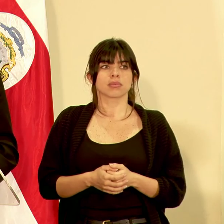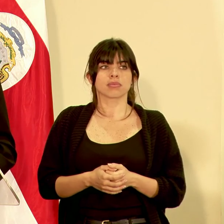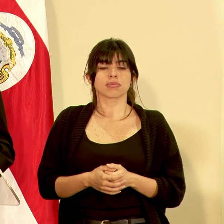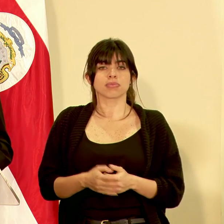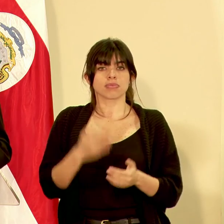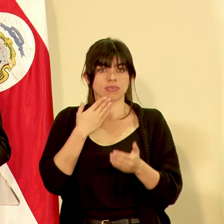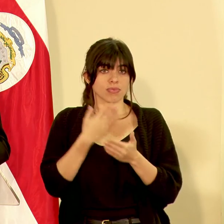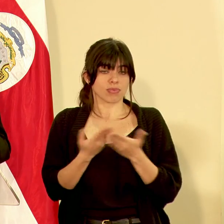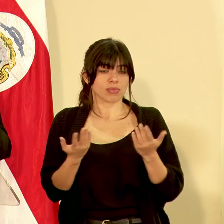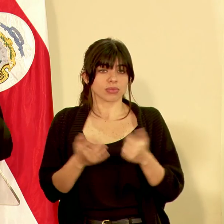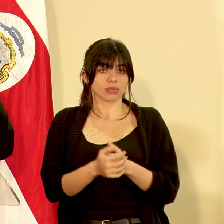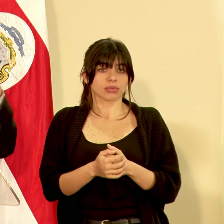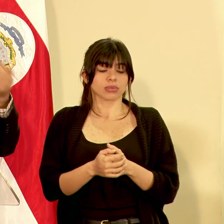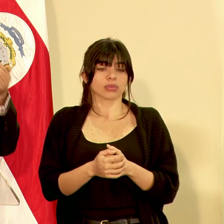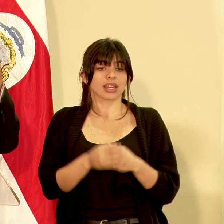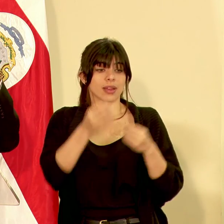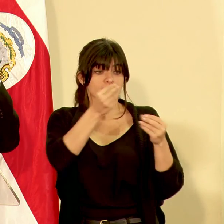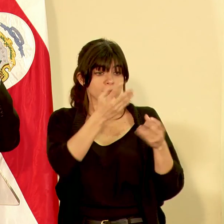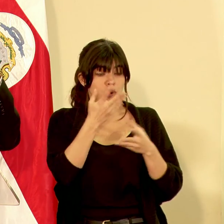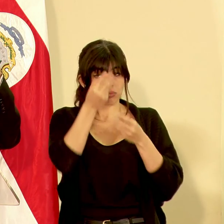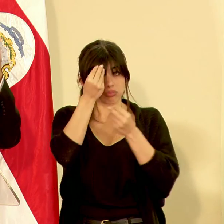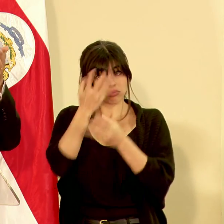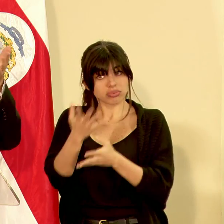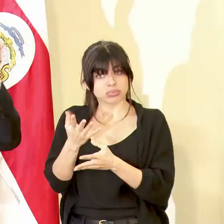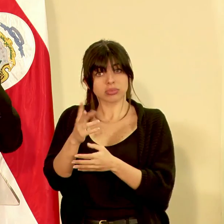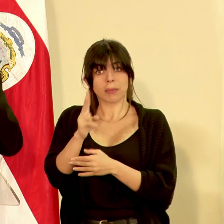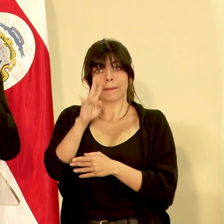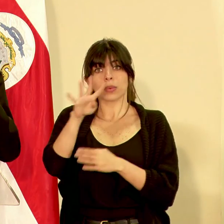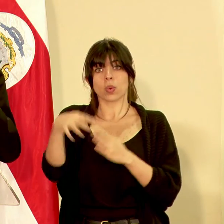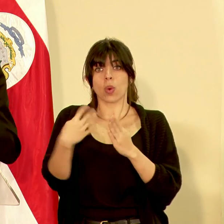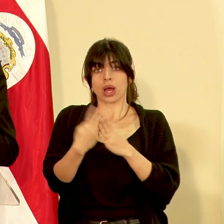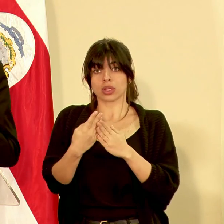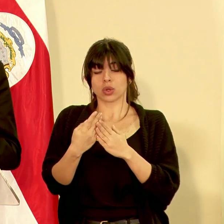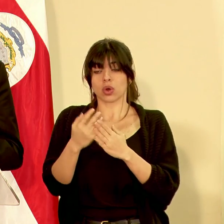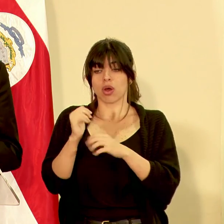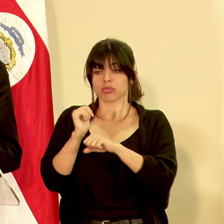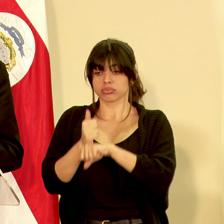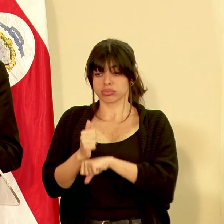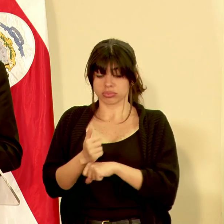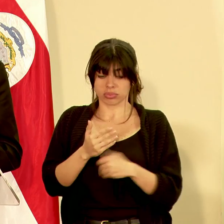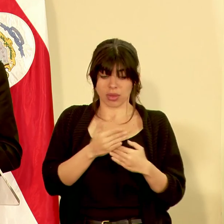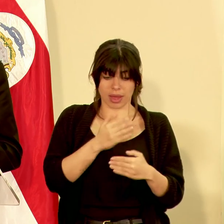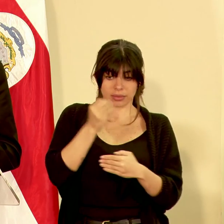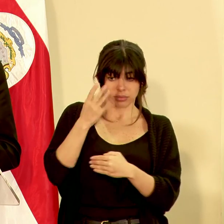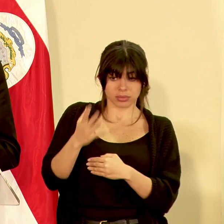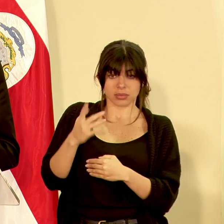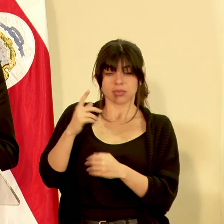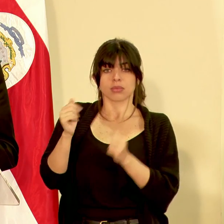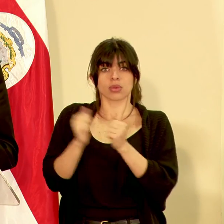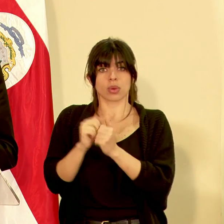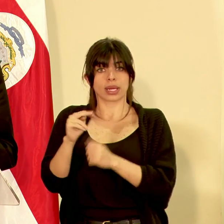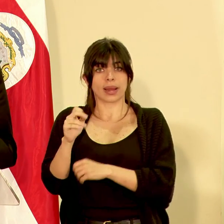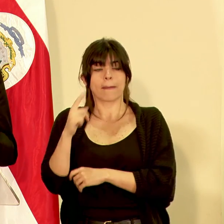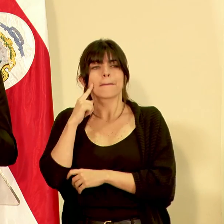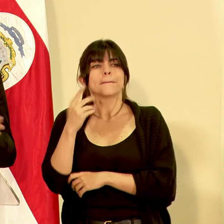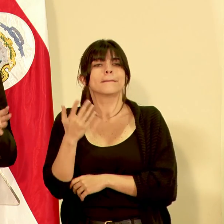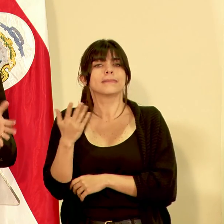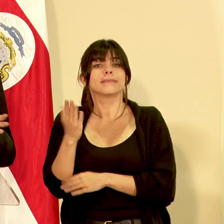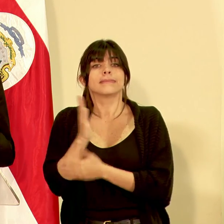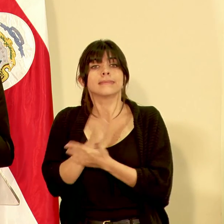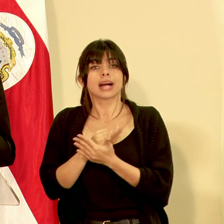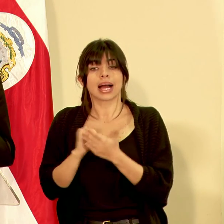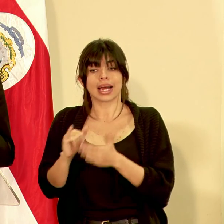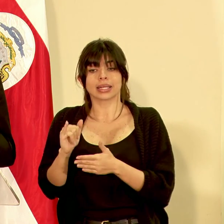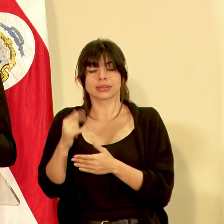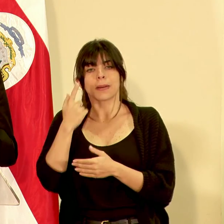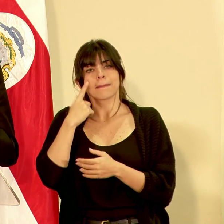bueno se transmite la información las 24 horas se definió en conjunto con NAVE porque parte de